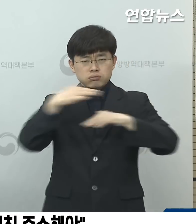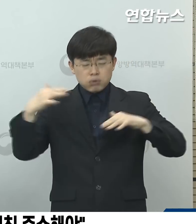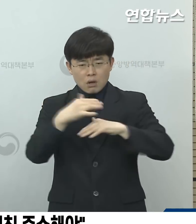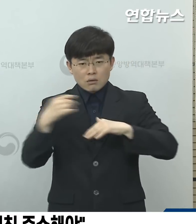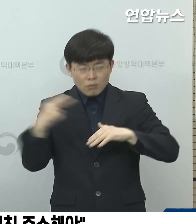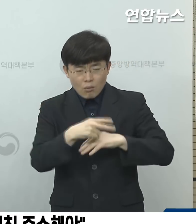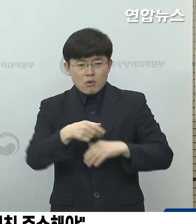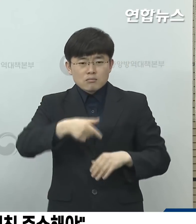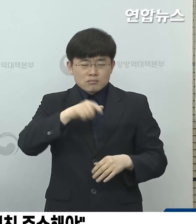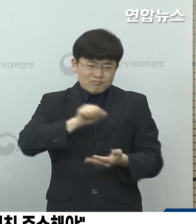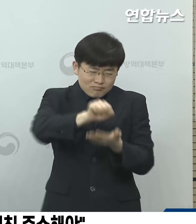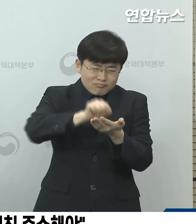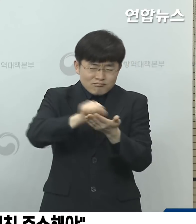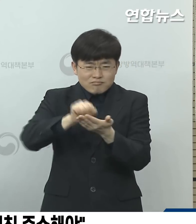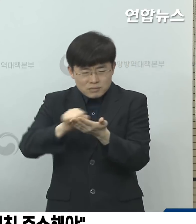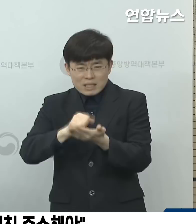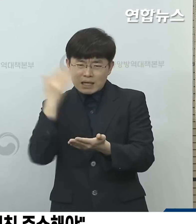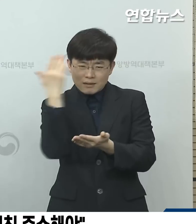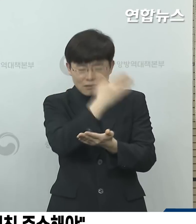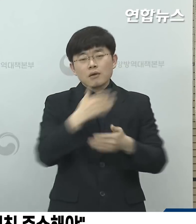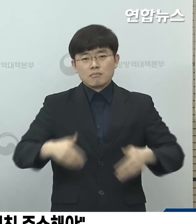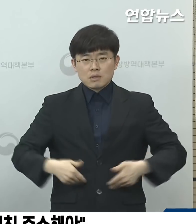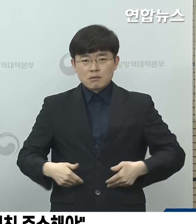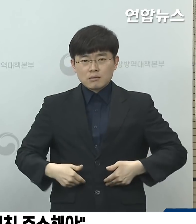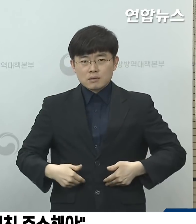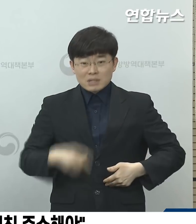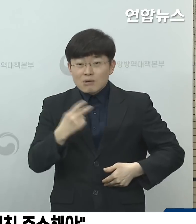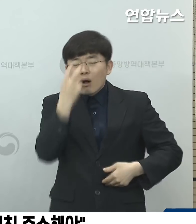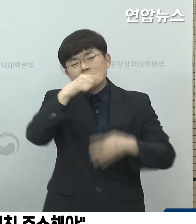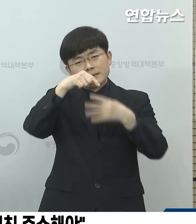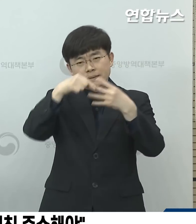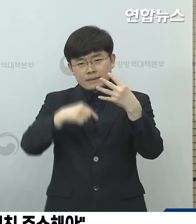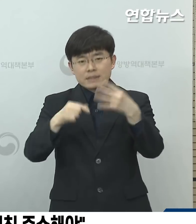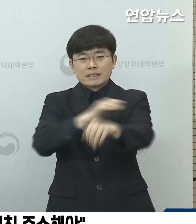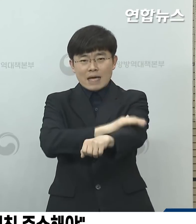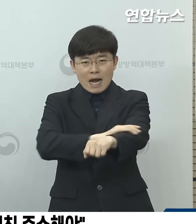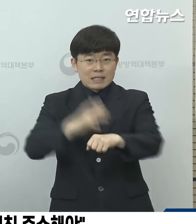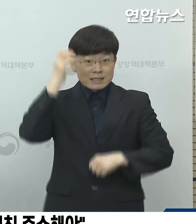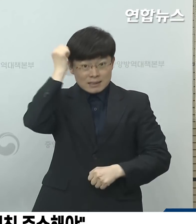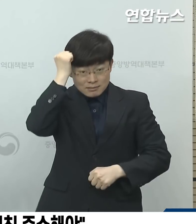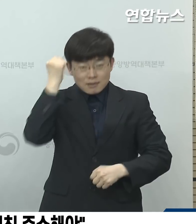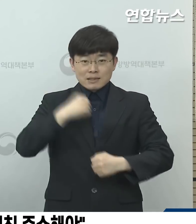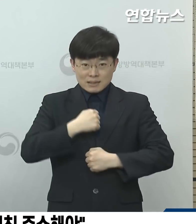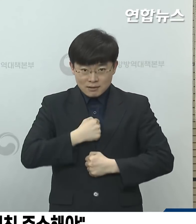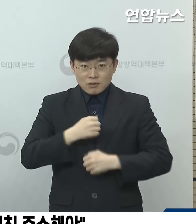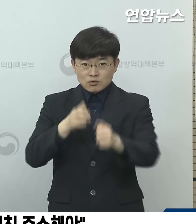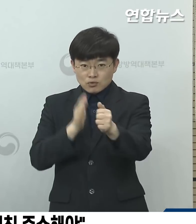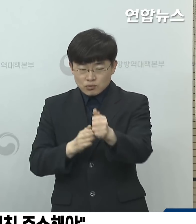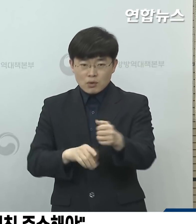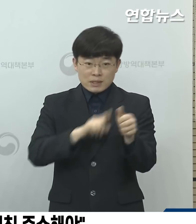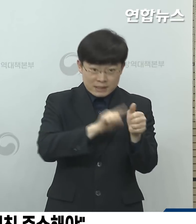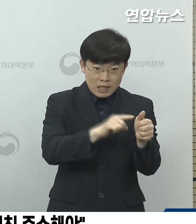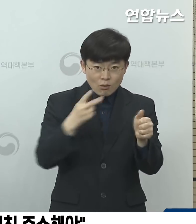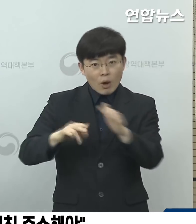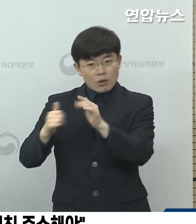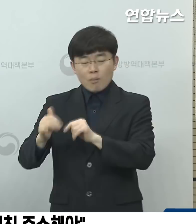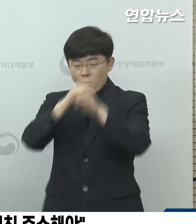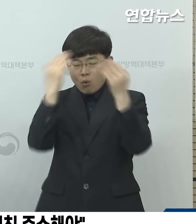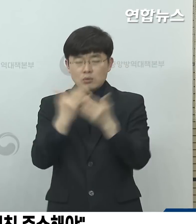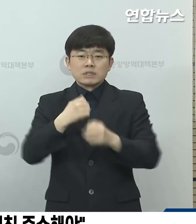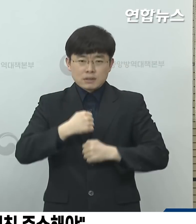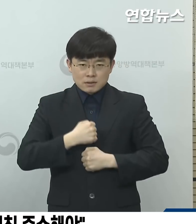자가격리 중에 지켜야 될 지침을 반드시 격리자와 가족 모두 준수해 주시기를 다시 한번